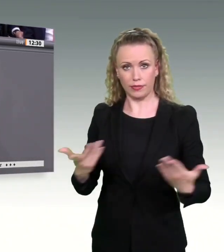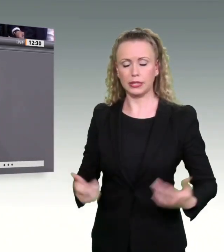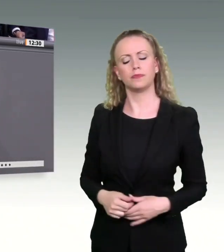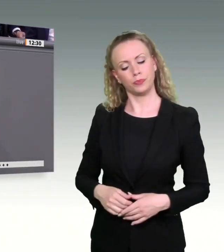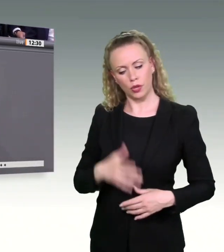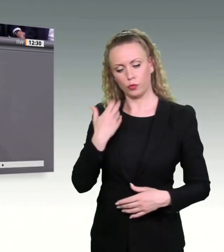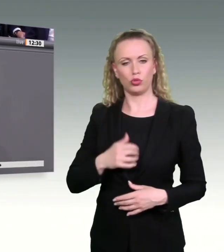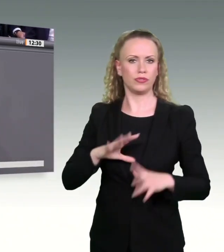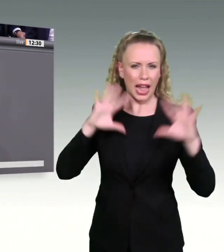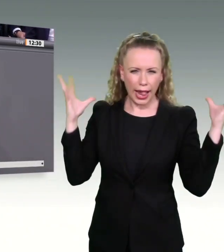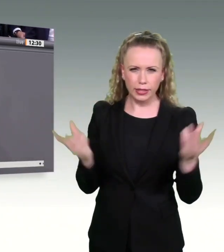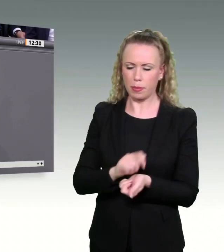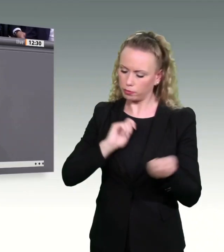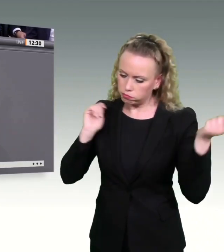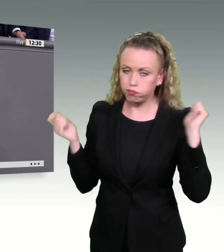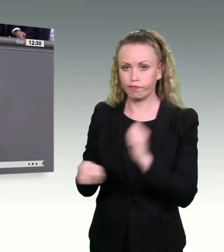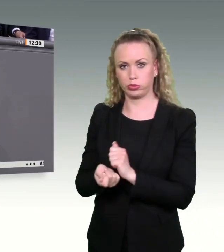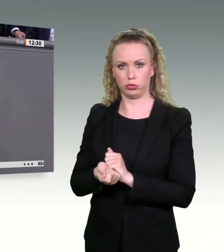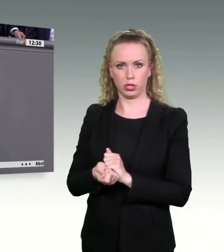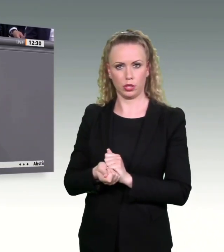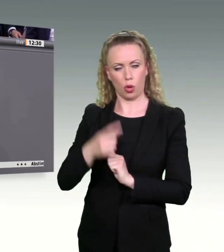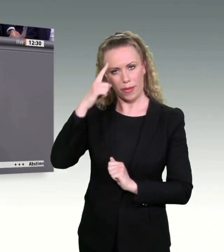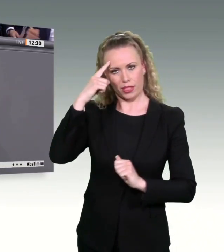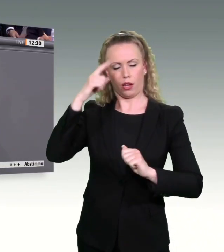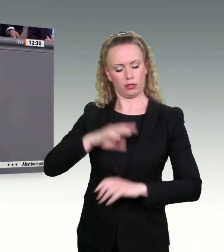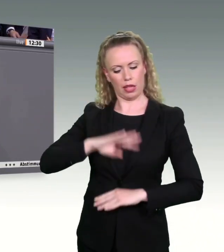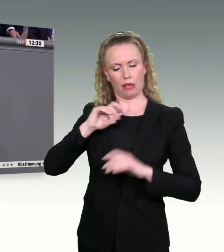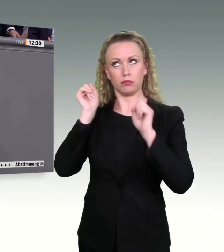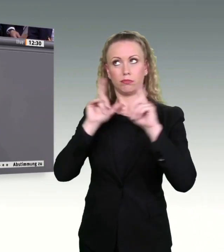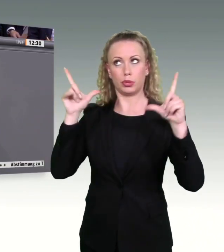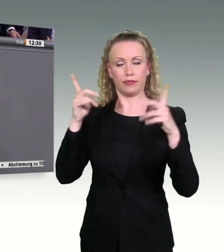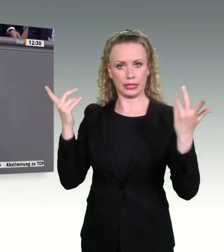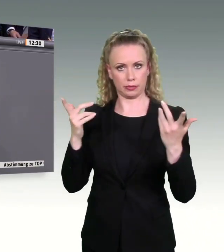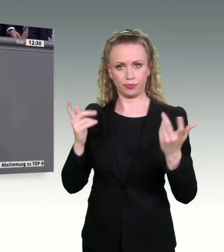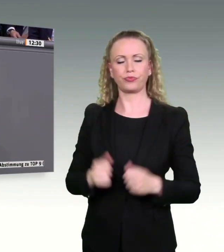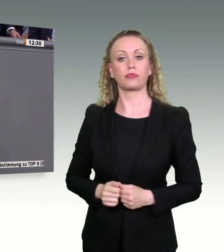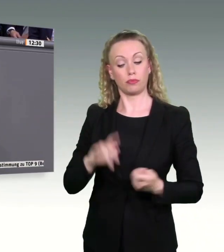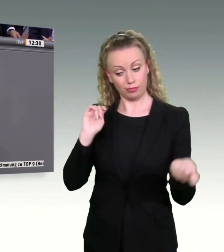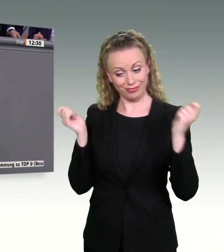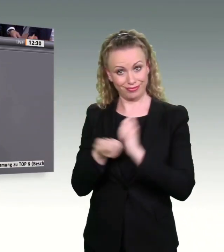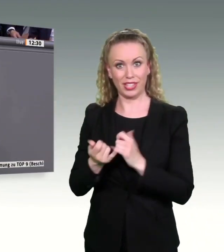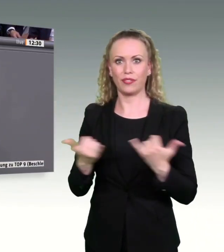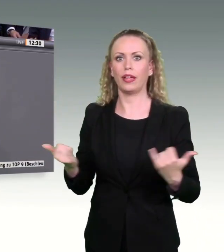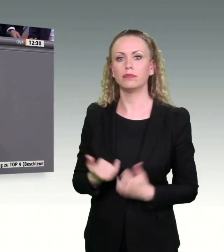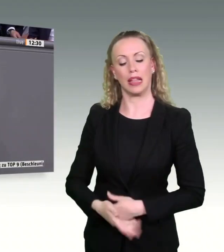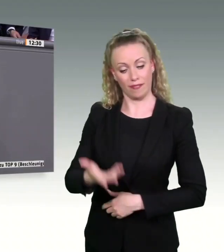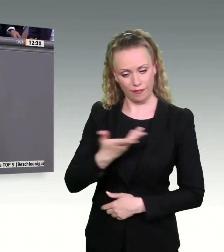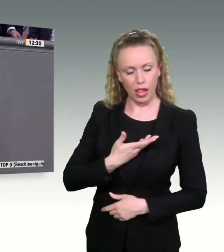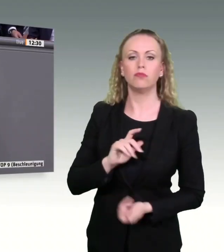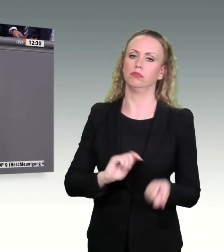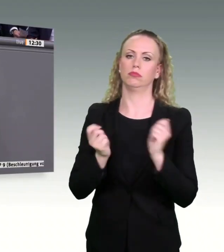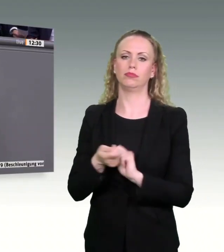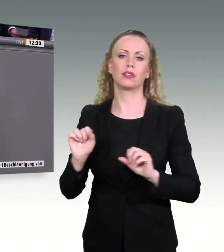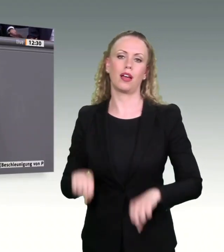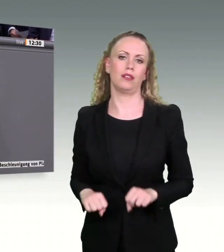durchzuführen. Und das ist der Mentalitätswechsel, zu sagen, wo ein Wille ist, ist auch ein Gehweg. Wir als